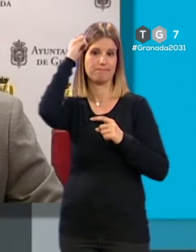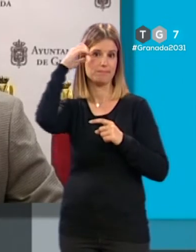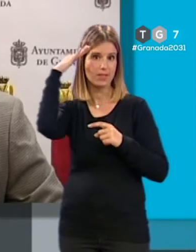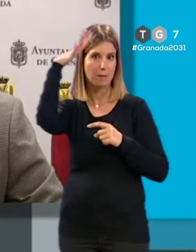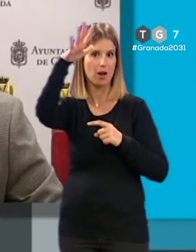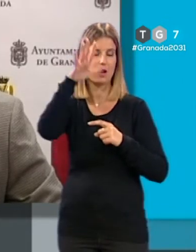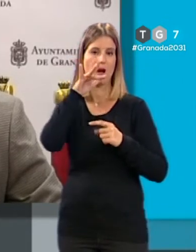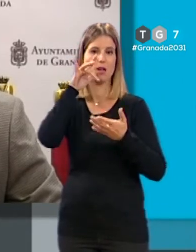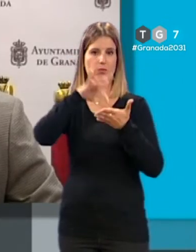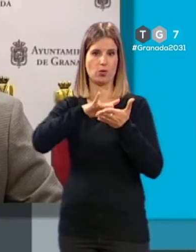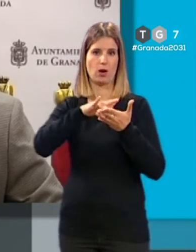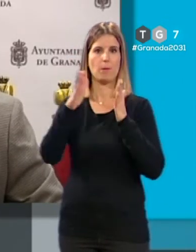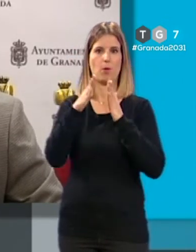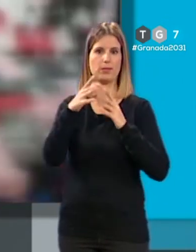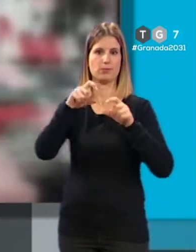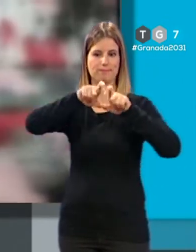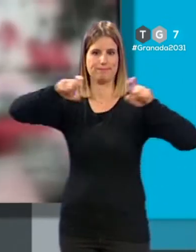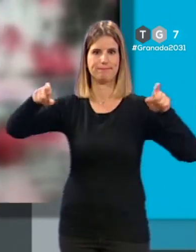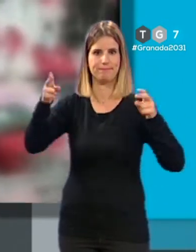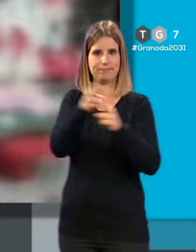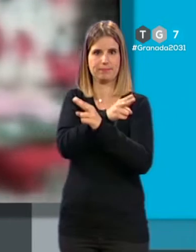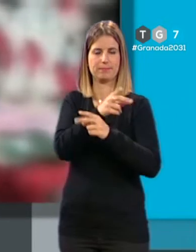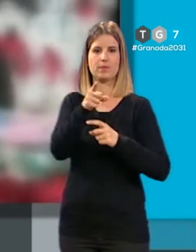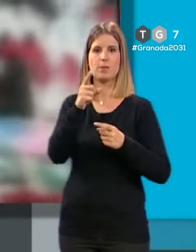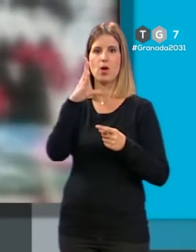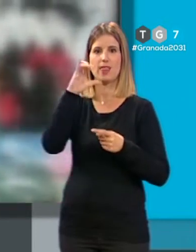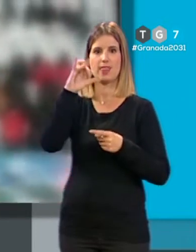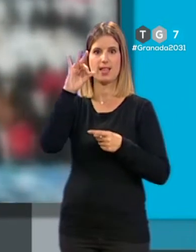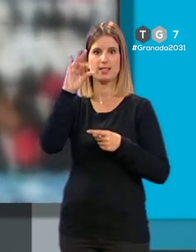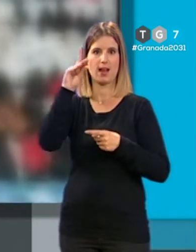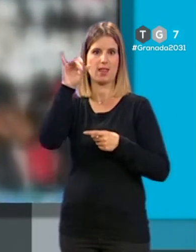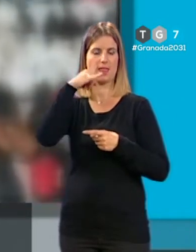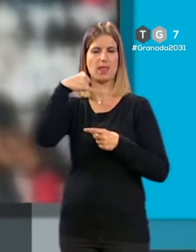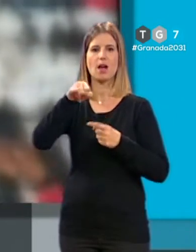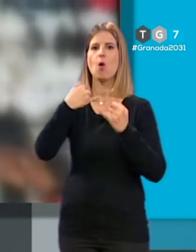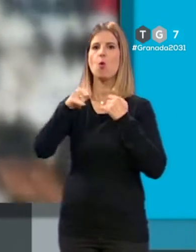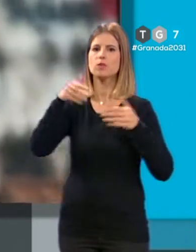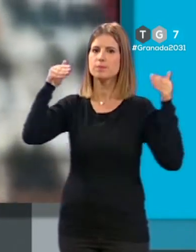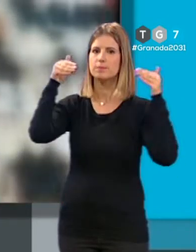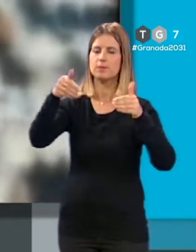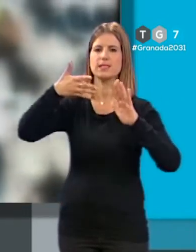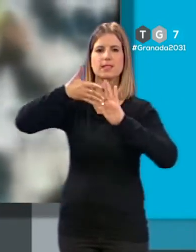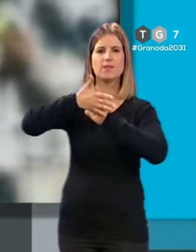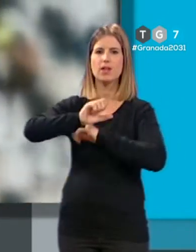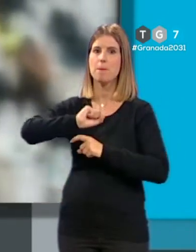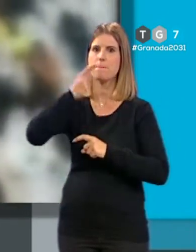permanece en este momento precintado. César Díaz asegura que esta última intervención supone una de las mayores captaciones por